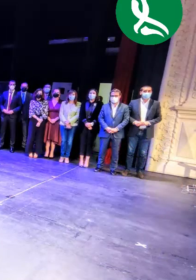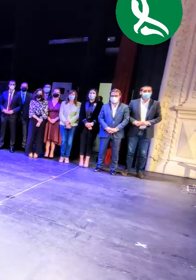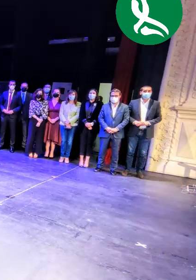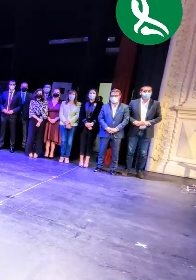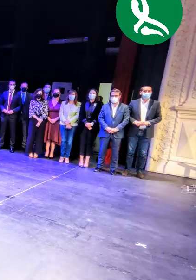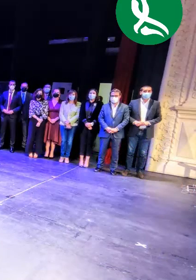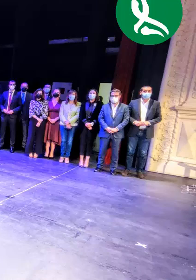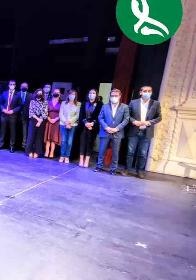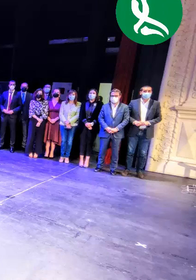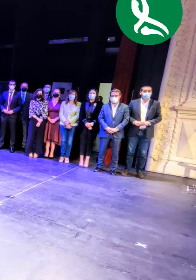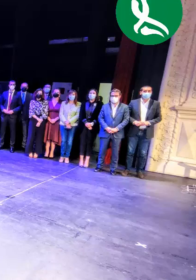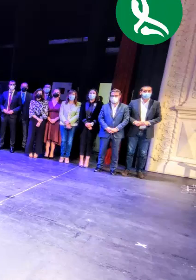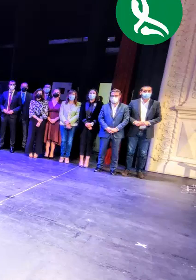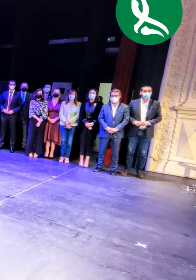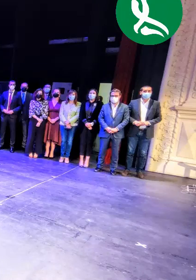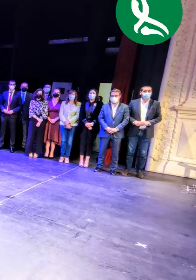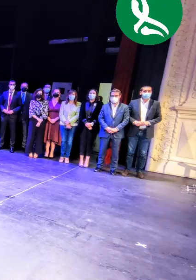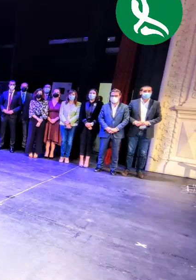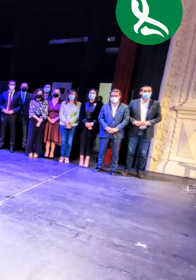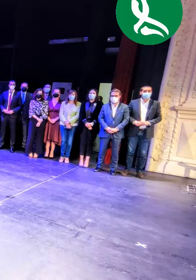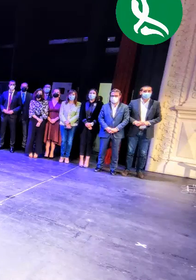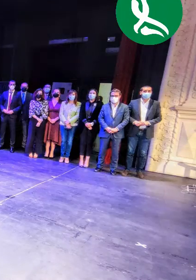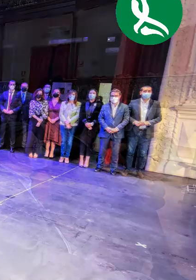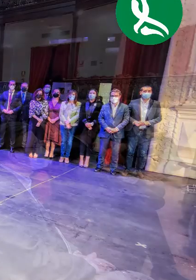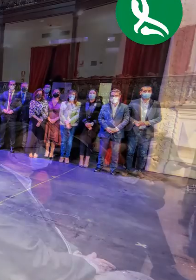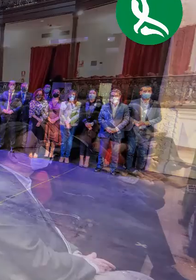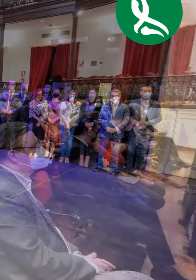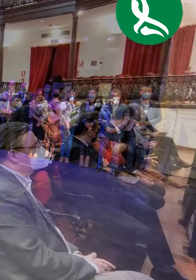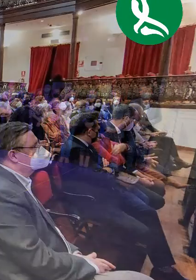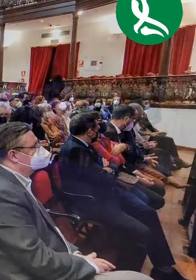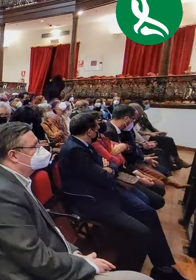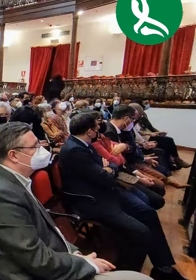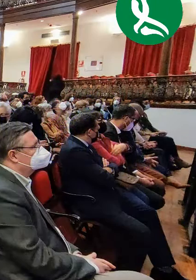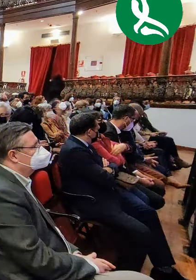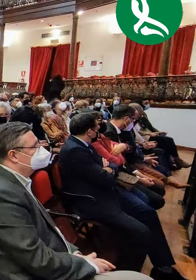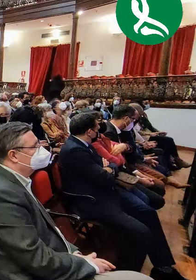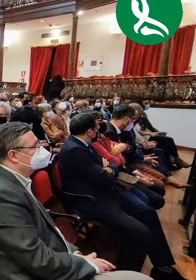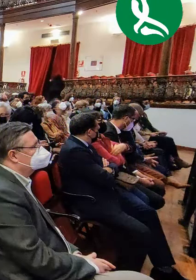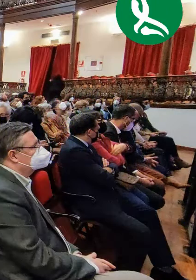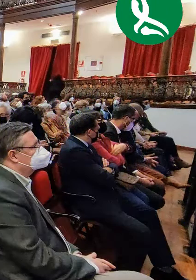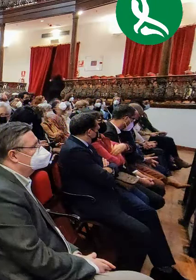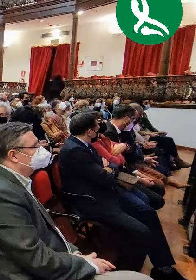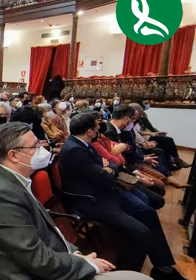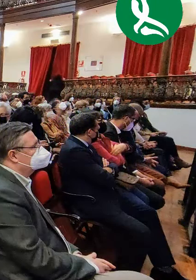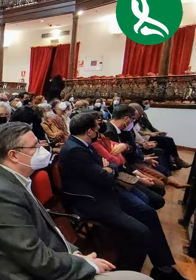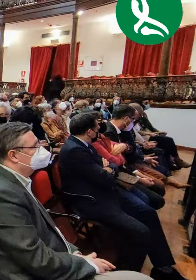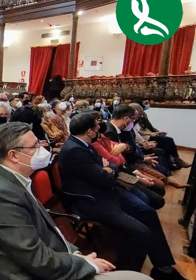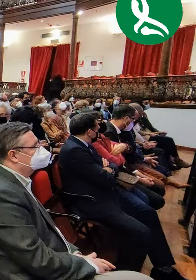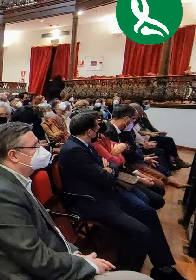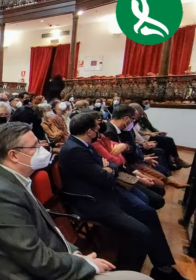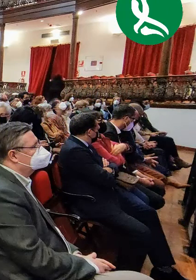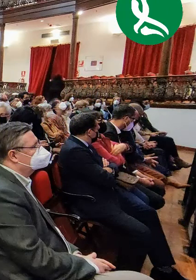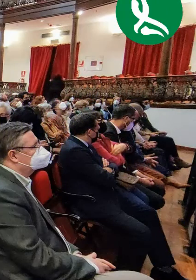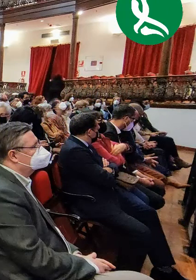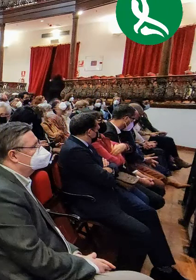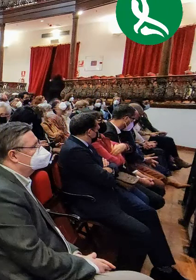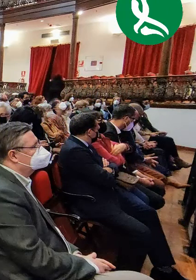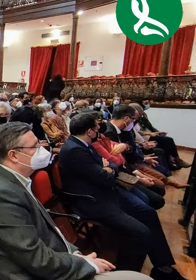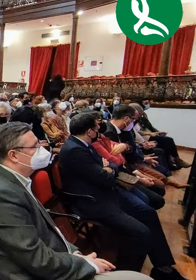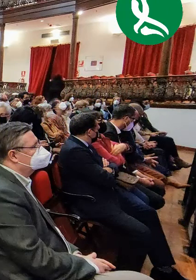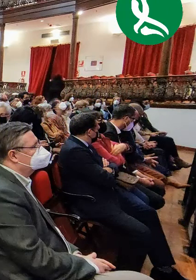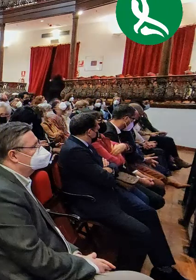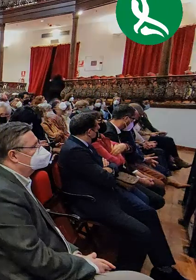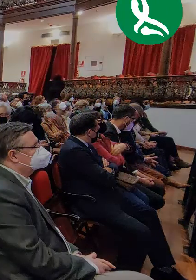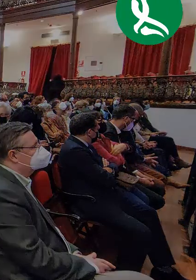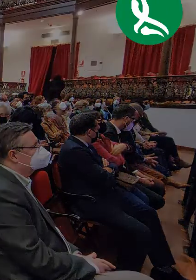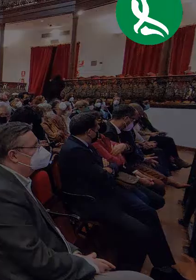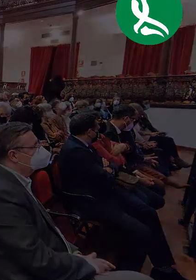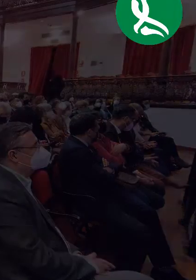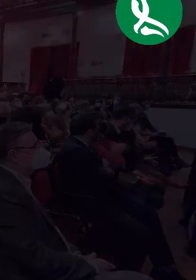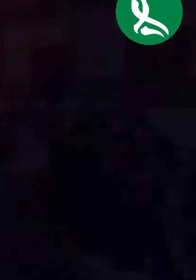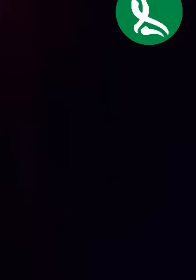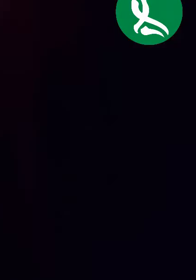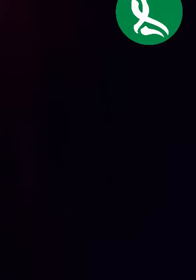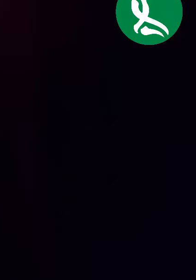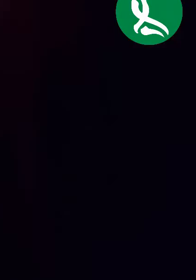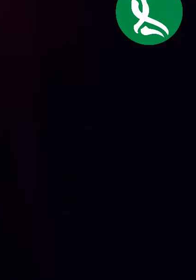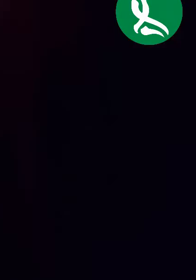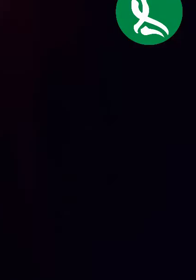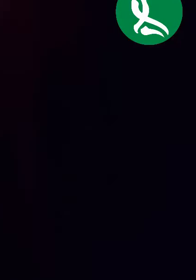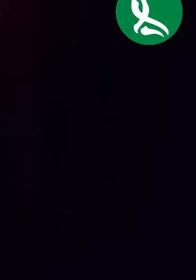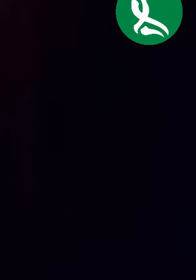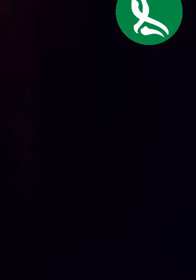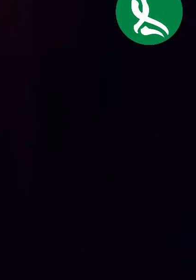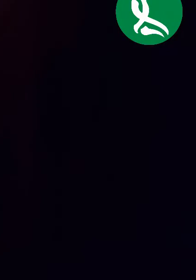Cuando en la parroquia se nos comunicó esta realidad todas nosotras considerábamos que era una